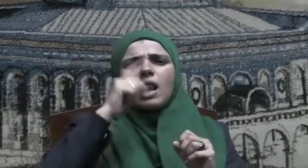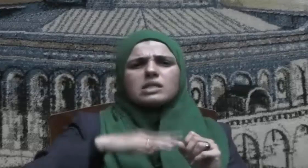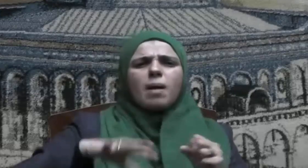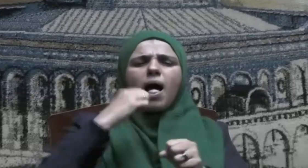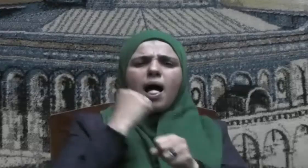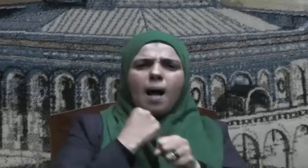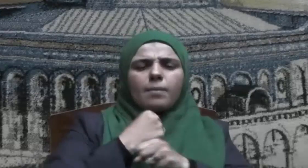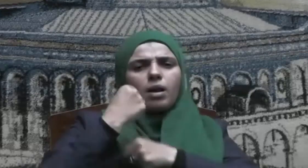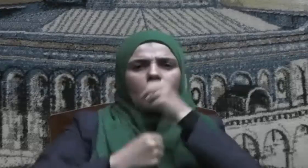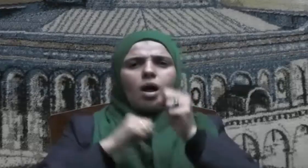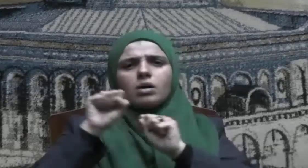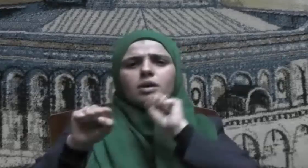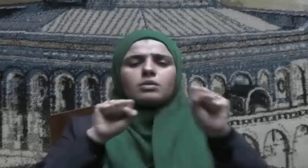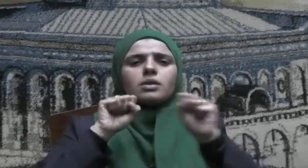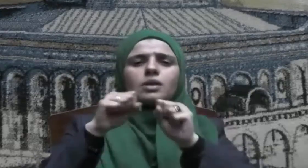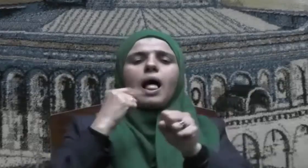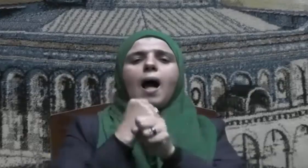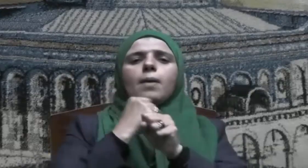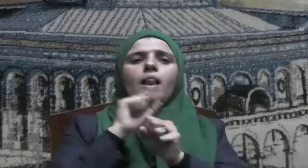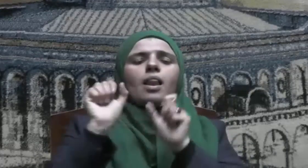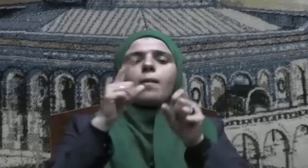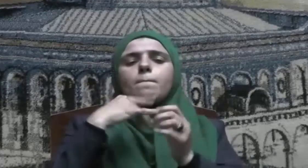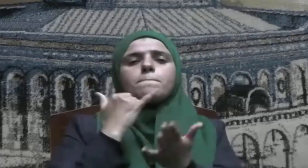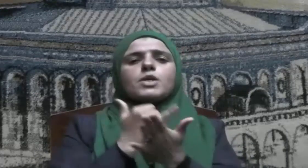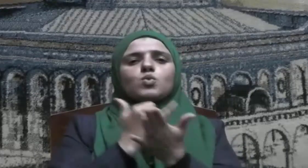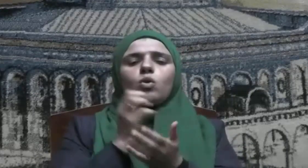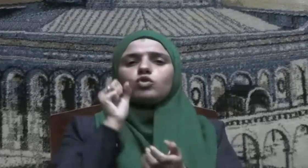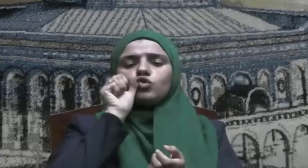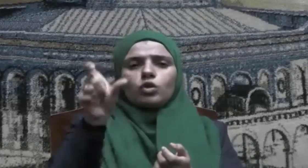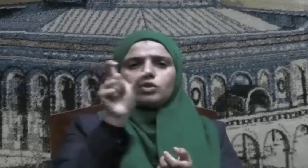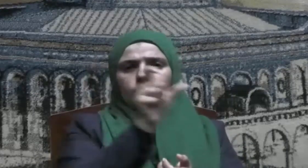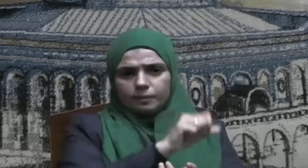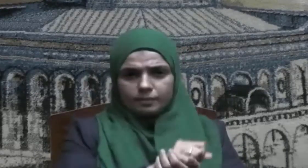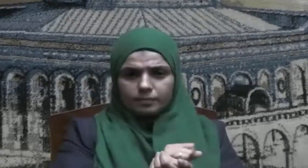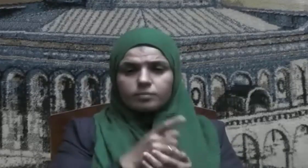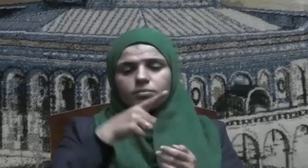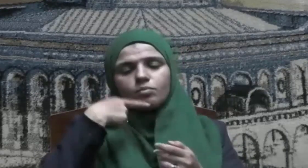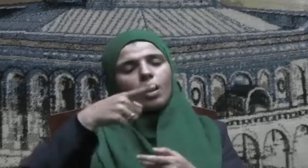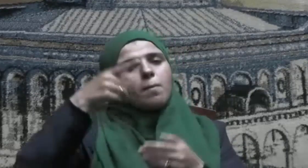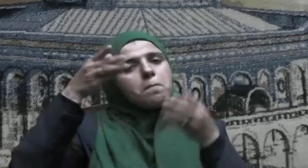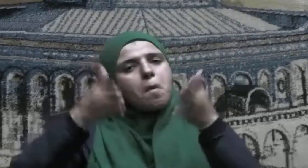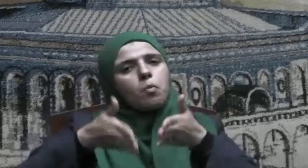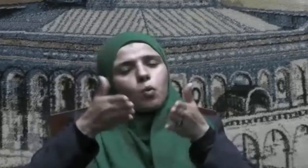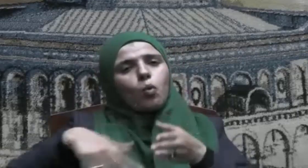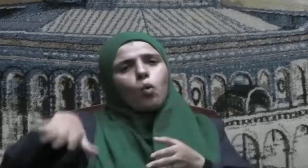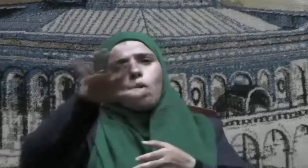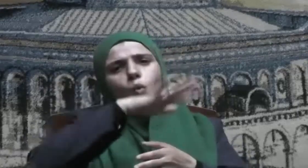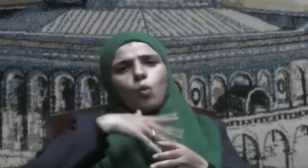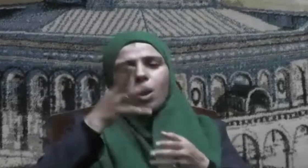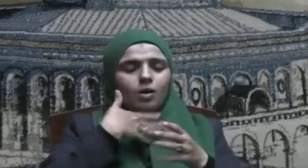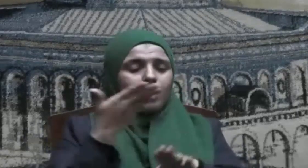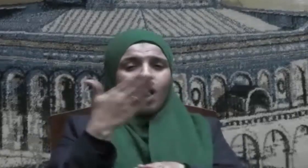وفي نطاق عمله ومسؤولياته فهنيئا لنا لجنودنا الأوطار